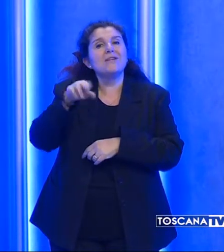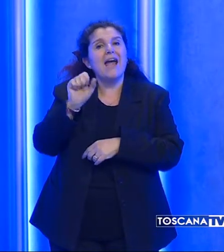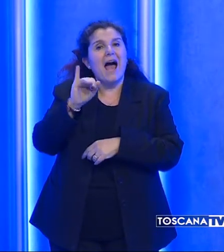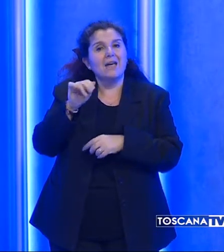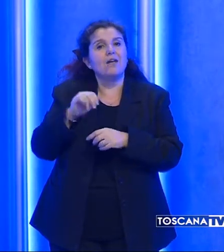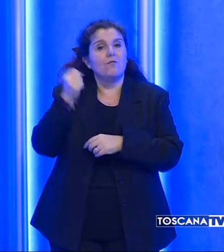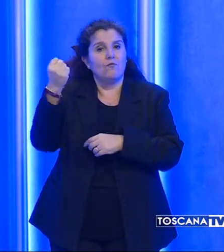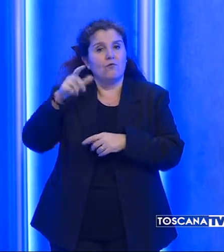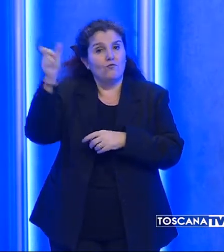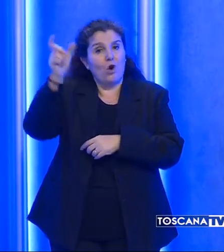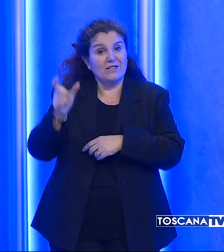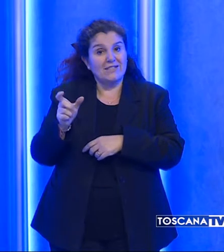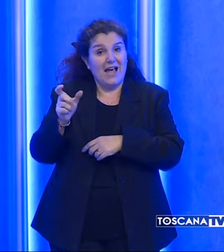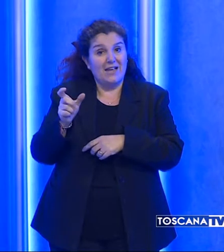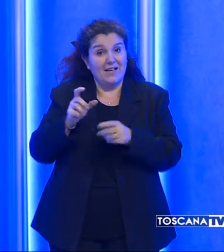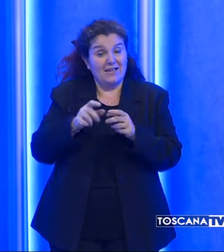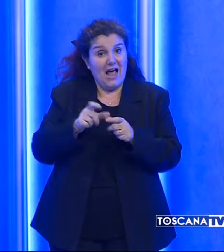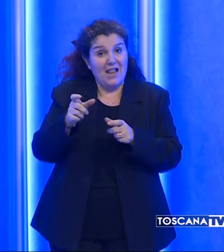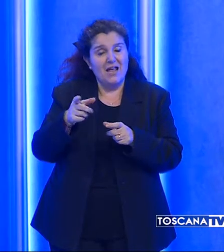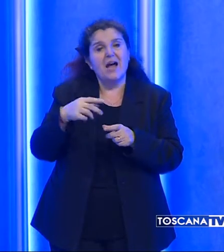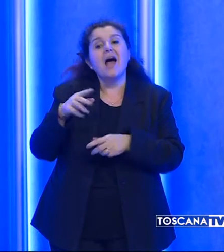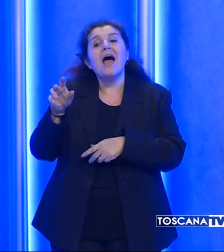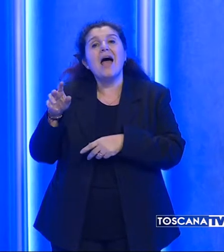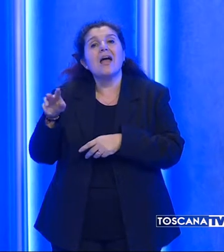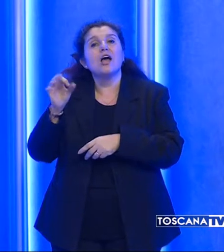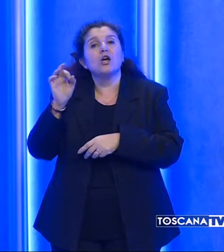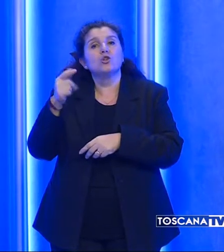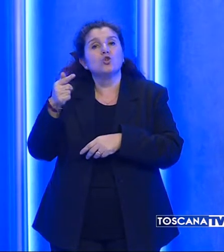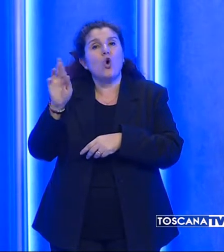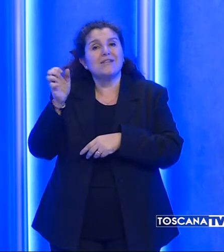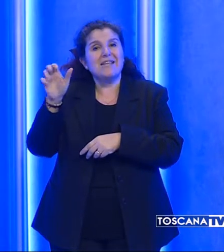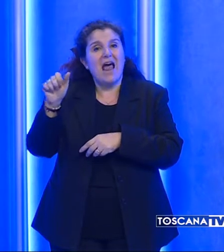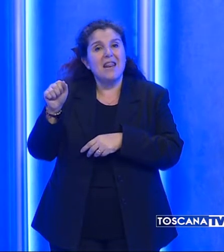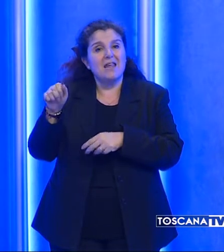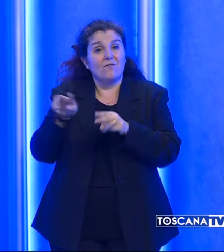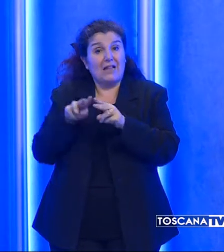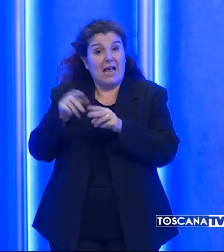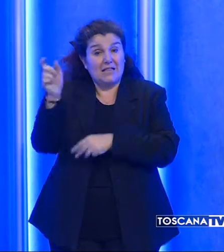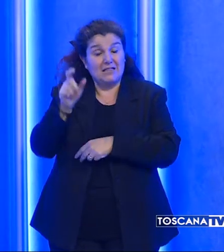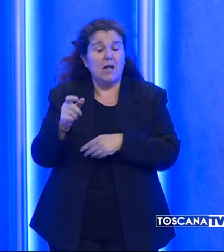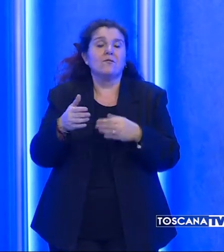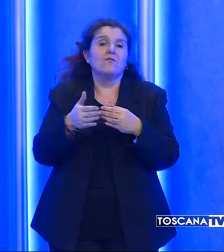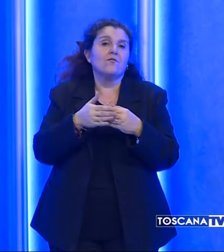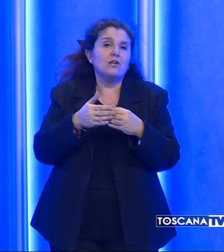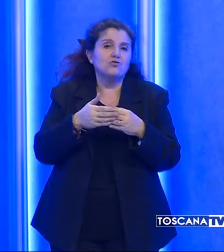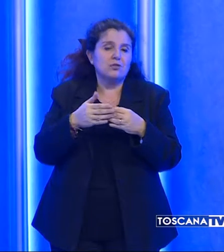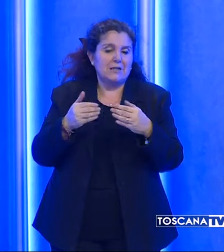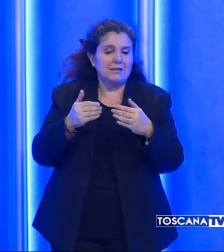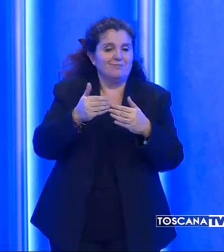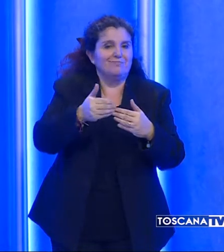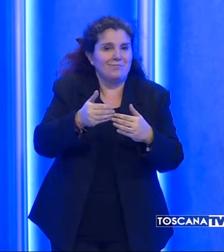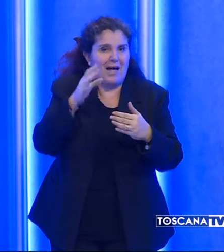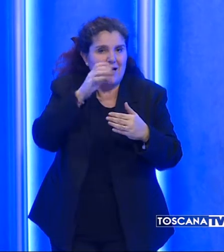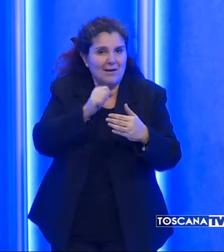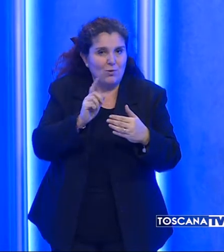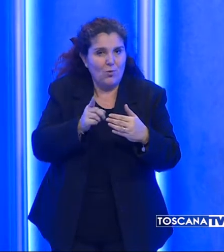Italia e Francesco Torselli di Fratelli d'Italia, si sono detti vicini comunque alla meta e consapevoli